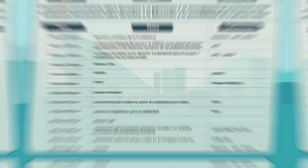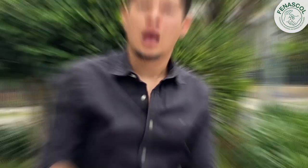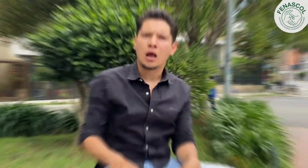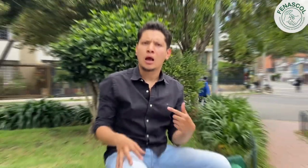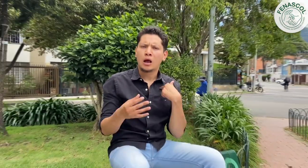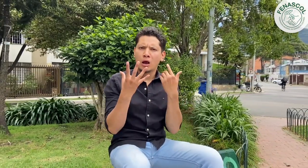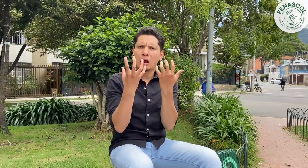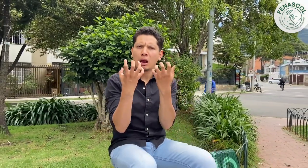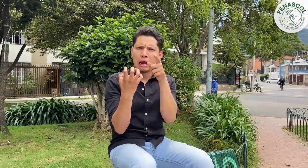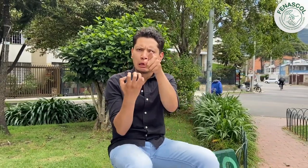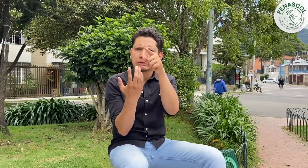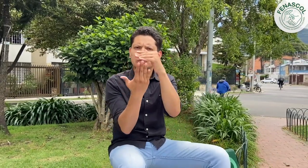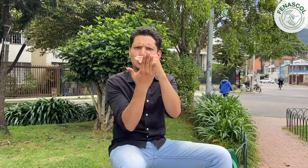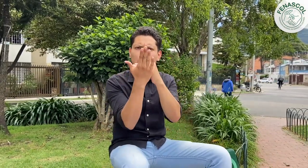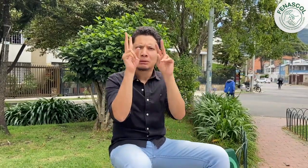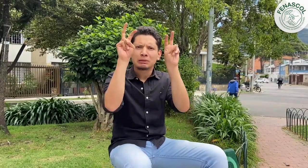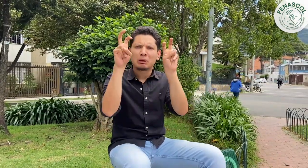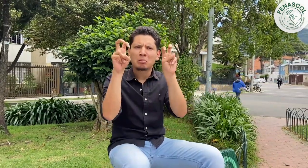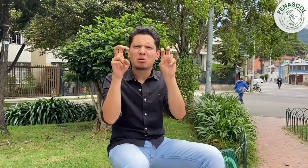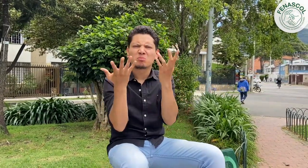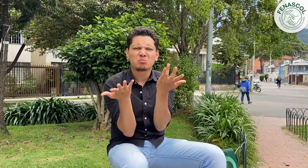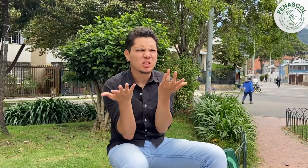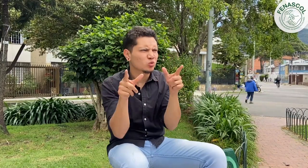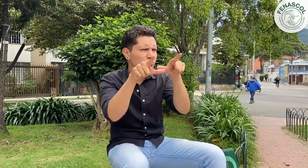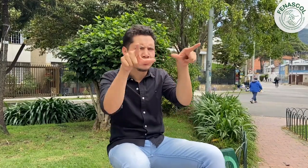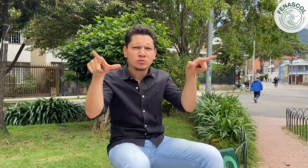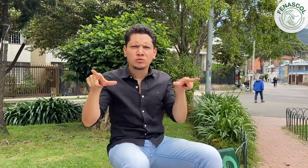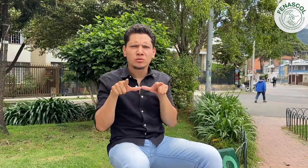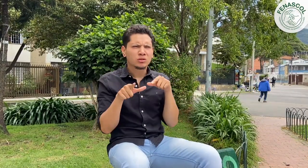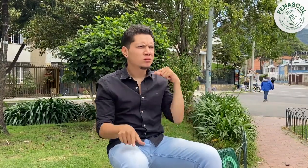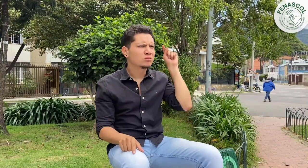Ah, quiero ir. Me atrae la programación, pero... ¿y dónde se llevará a cabo?